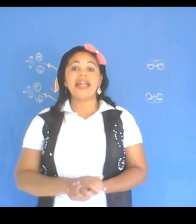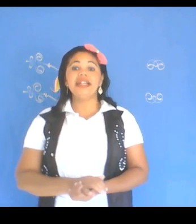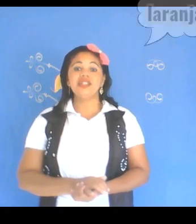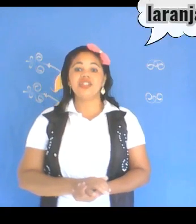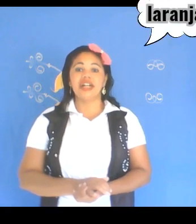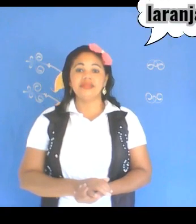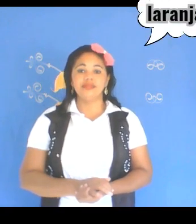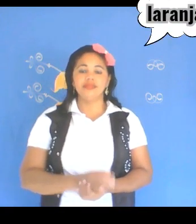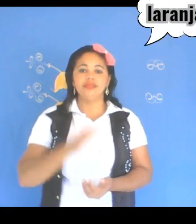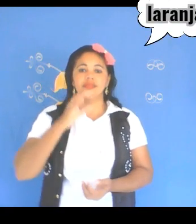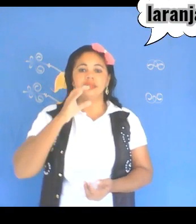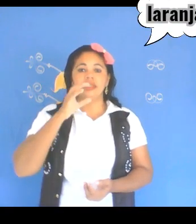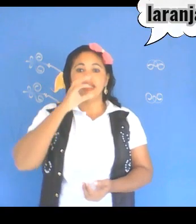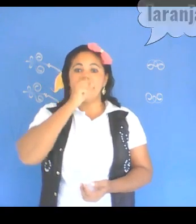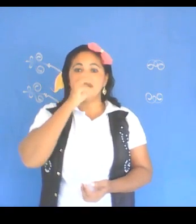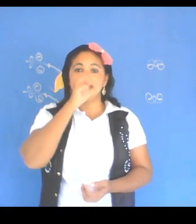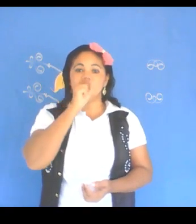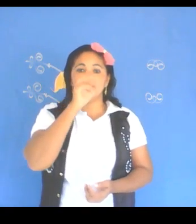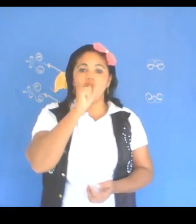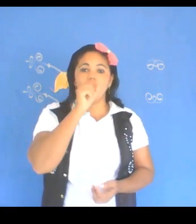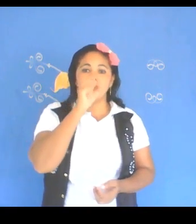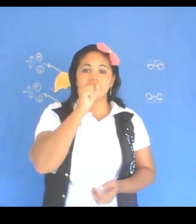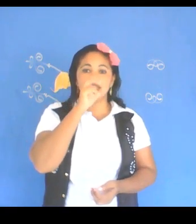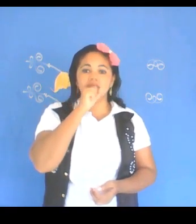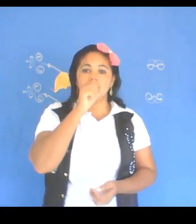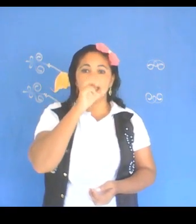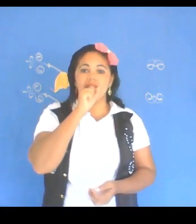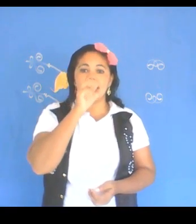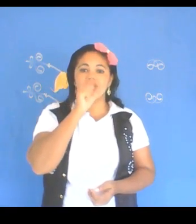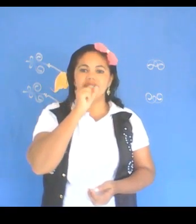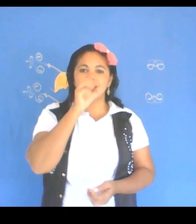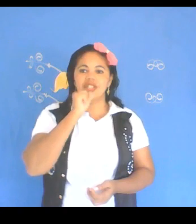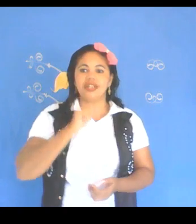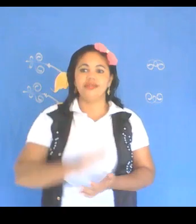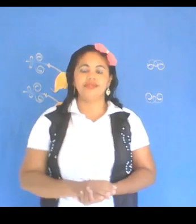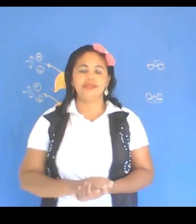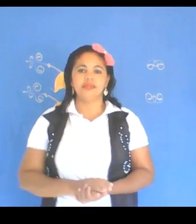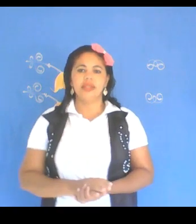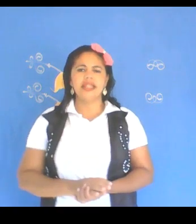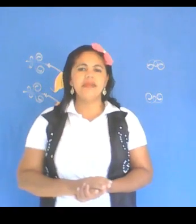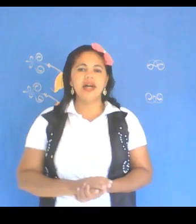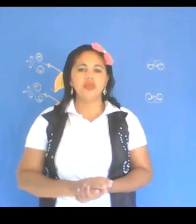laranja, laranja, limão,